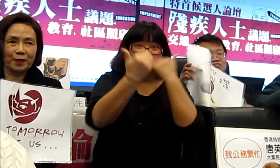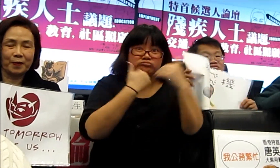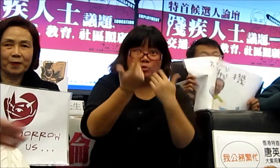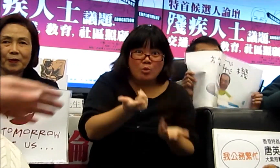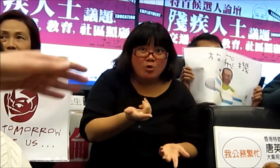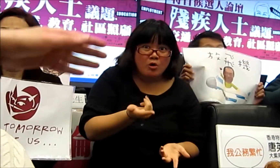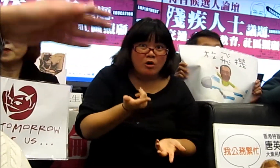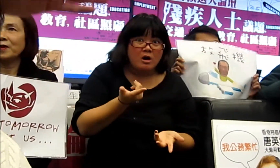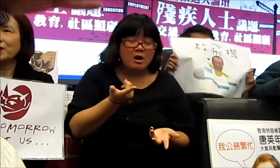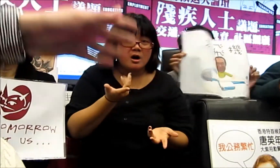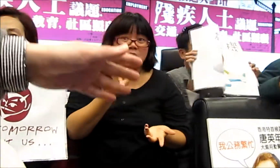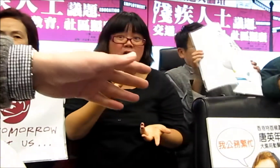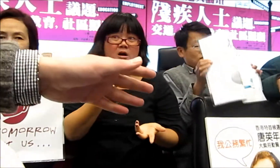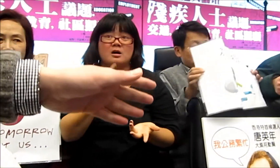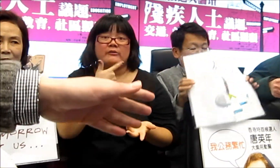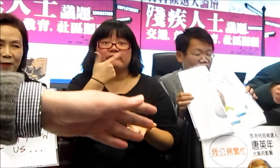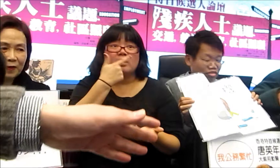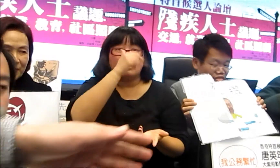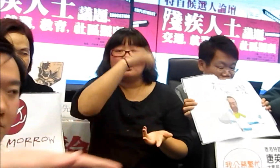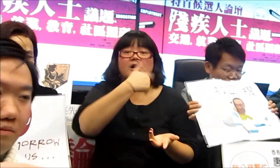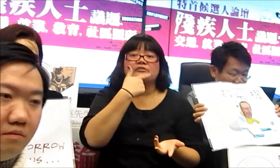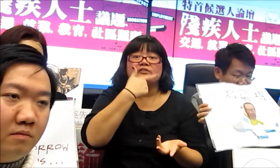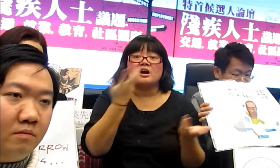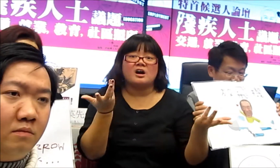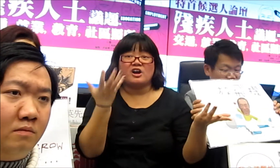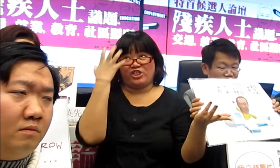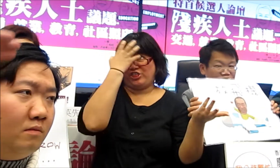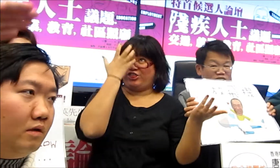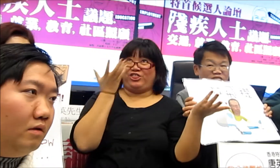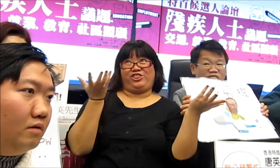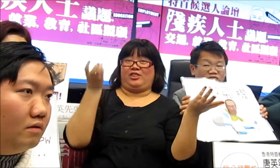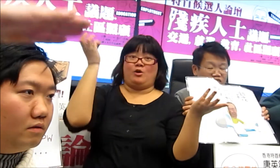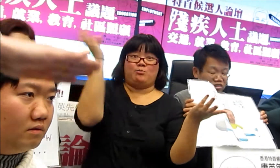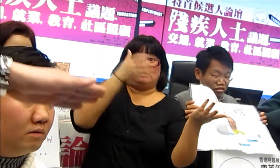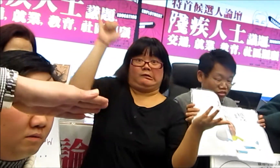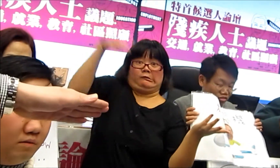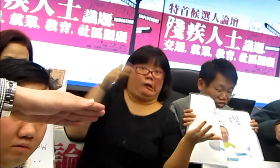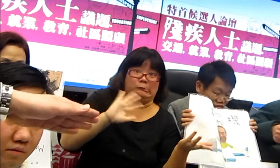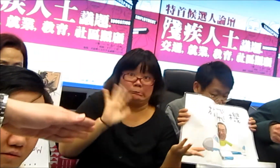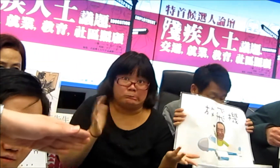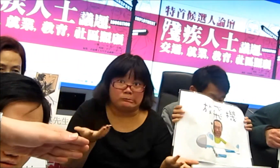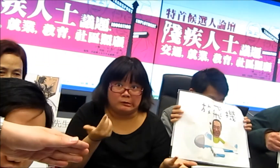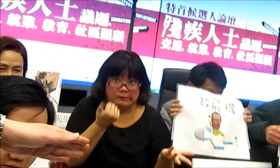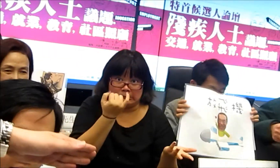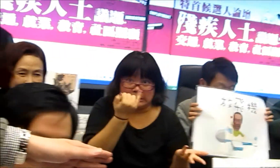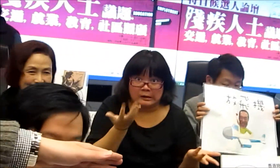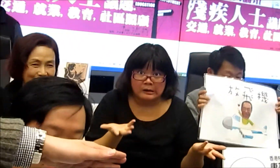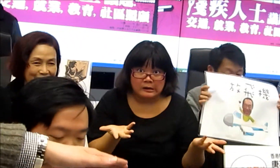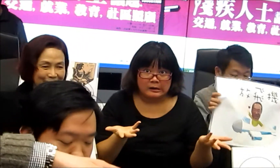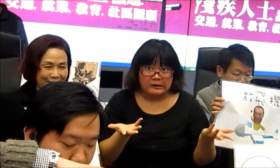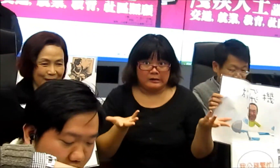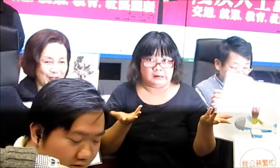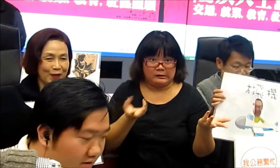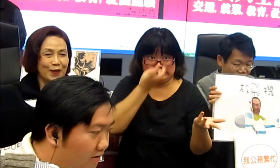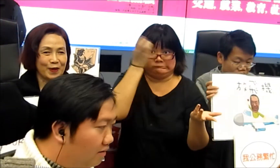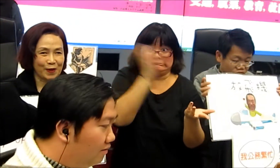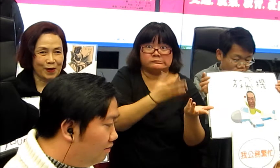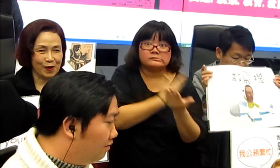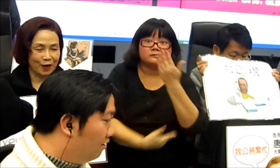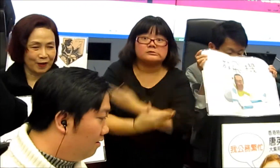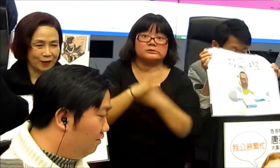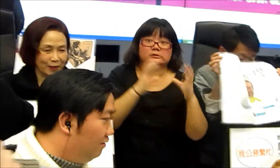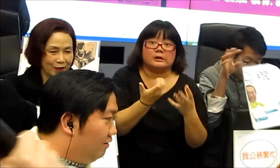最後呢我們將這張空椅沒有浪費那我們就將大家的心願卡放飛機放在空椅上好嗎